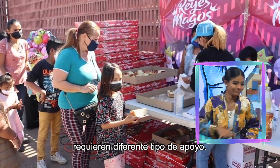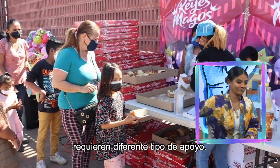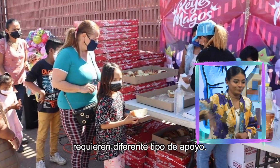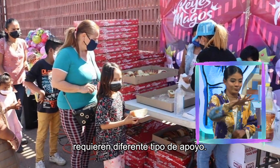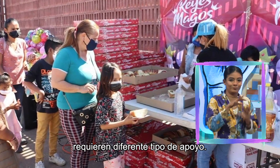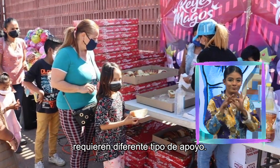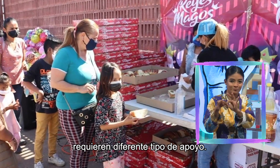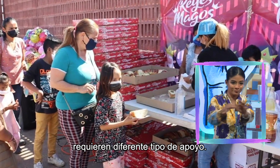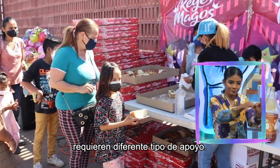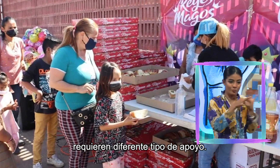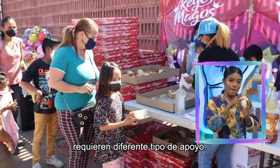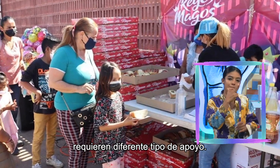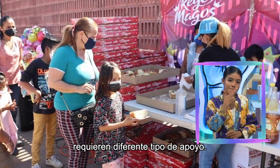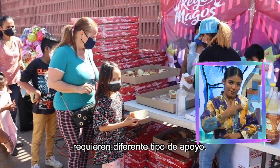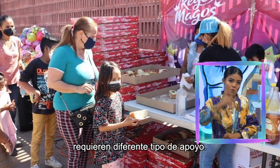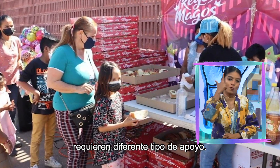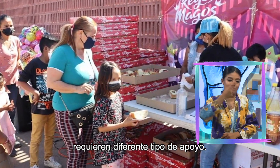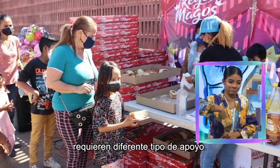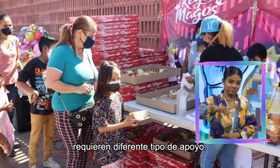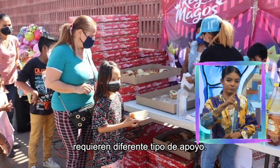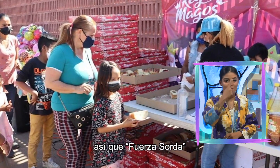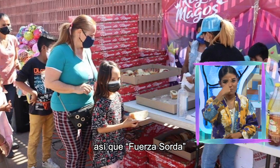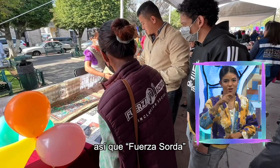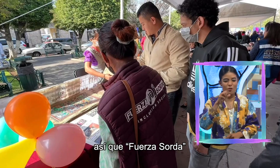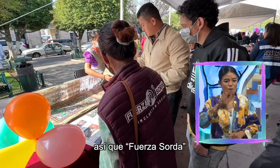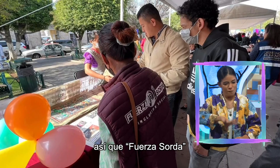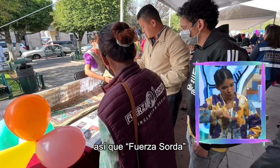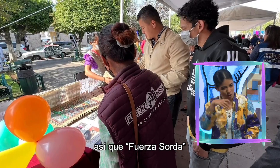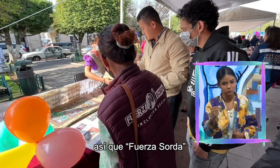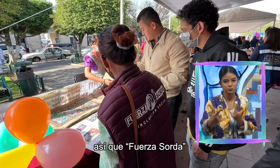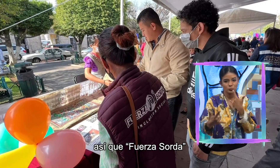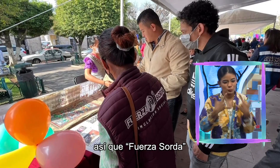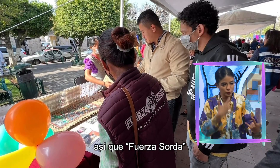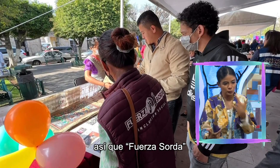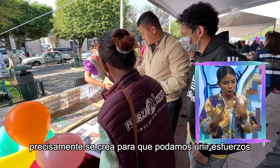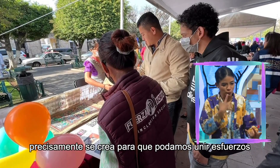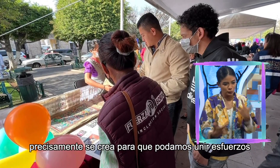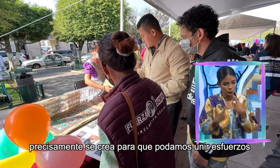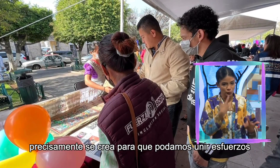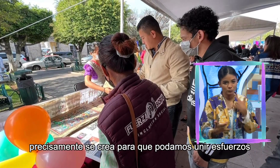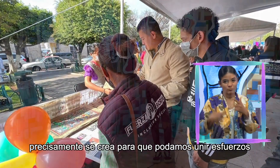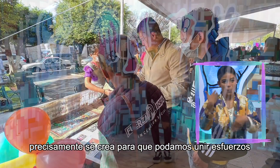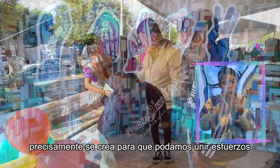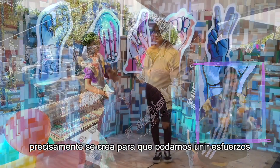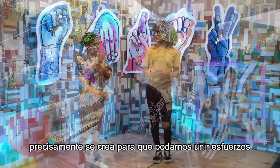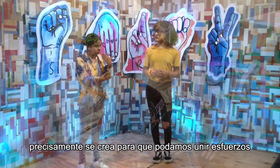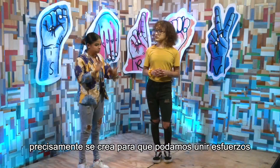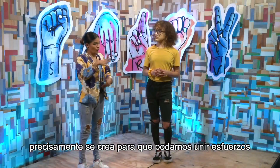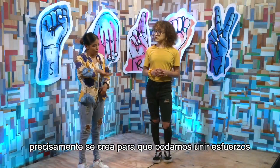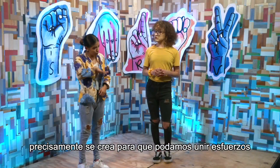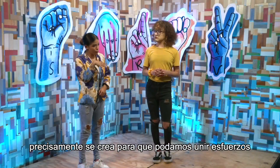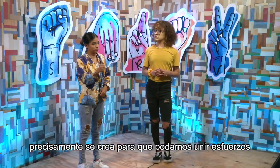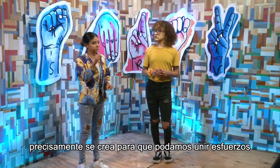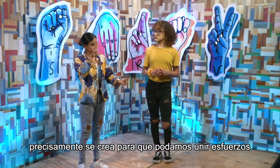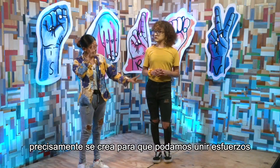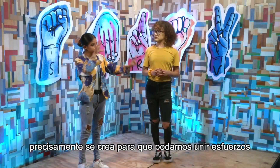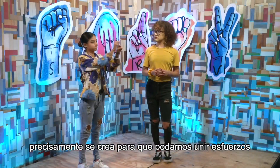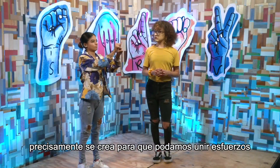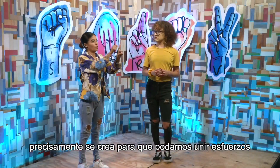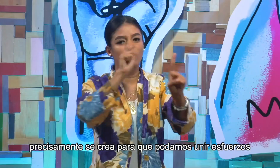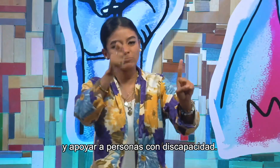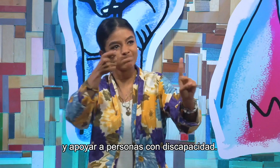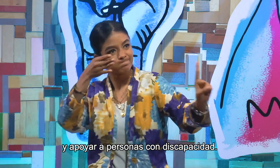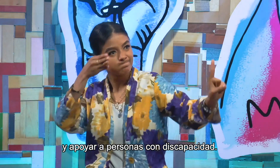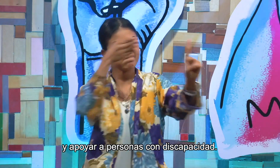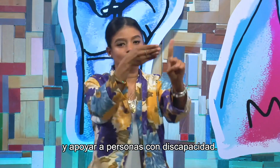requieren diferente tipo de apoyo. Así que, Fuerza Sorda precisamente se crea para que podamos unir